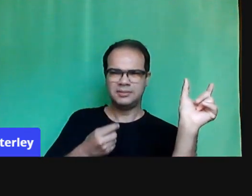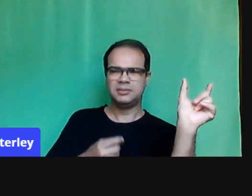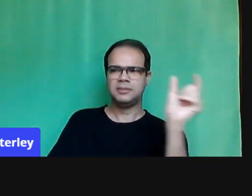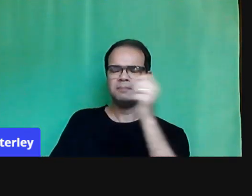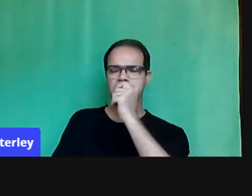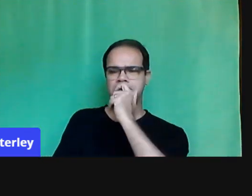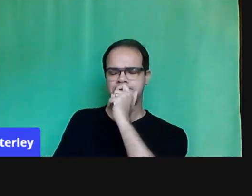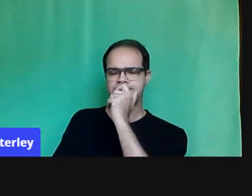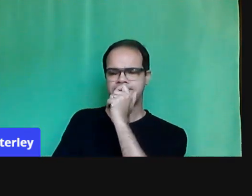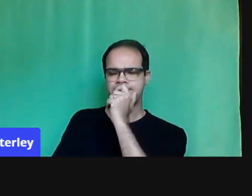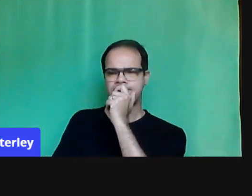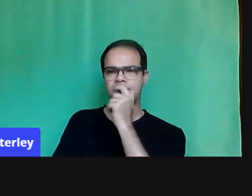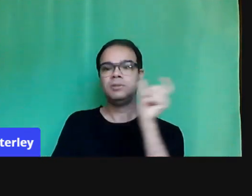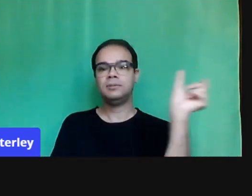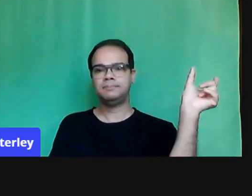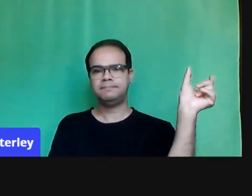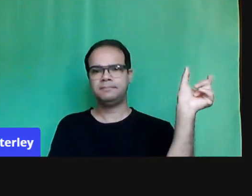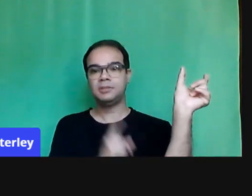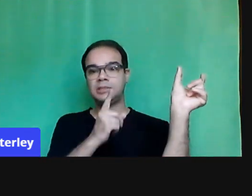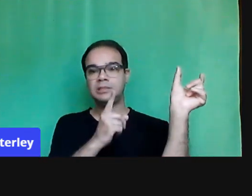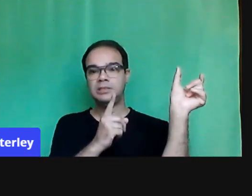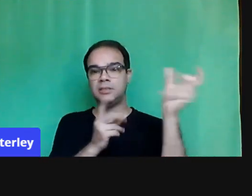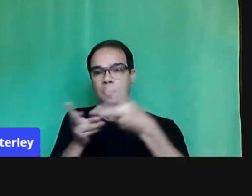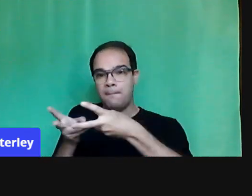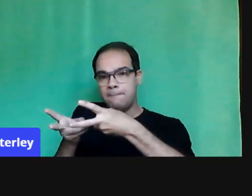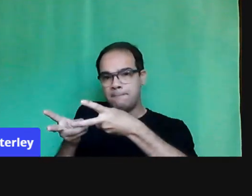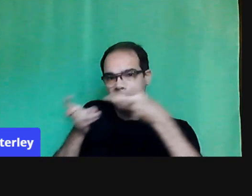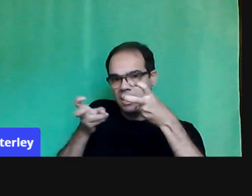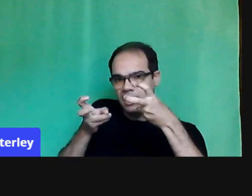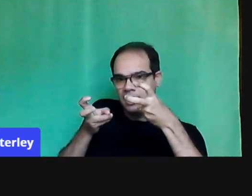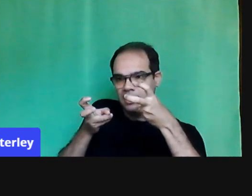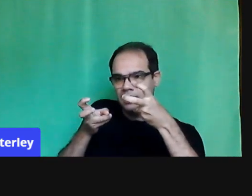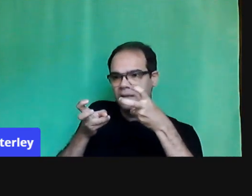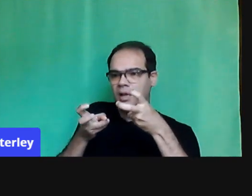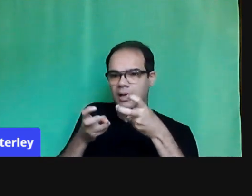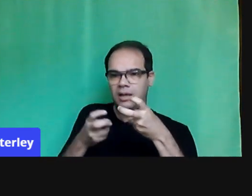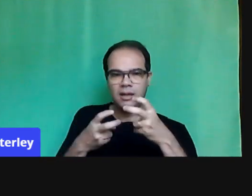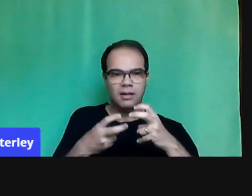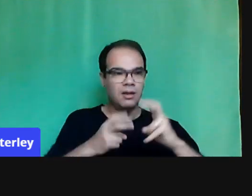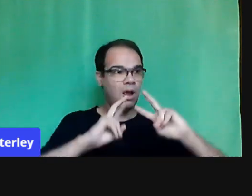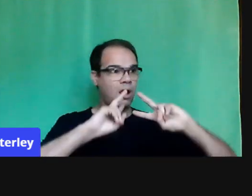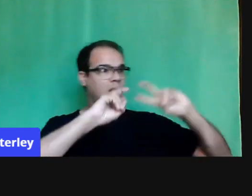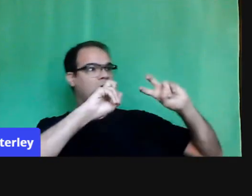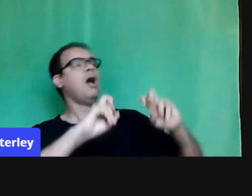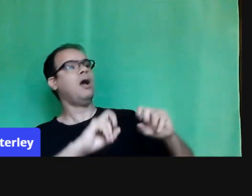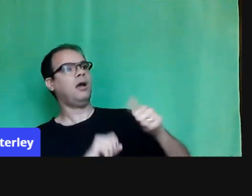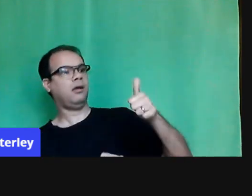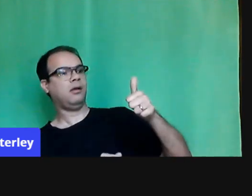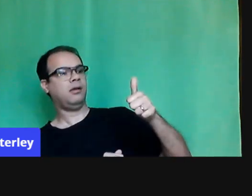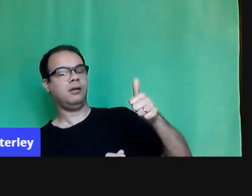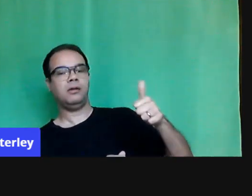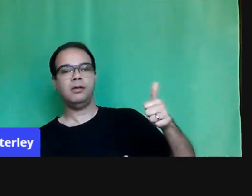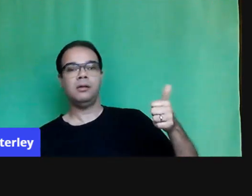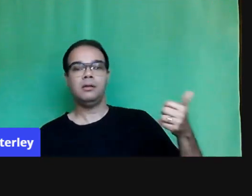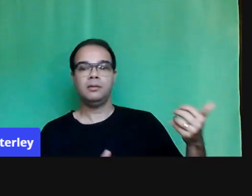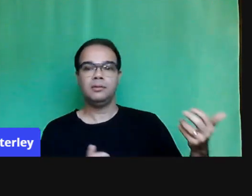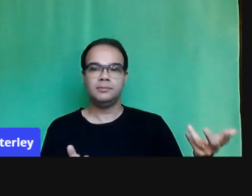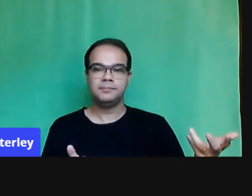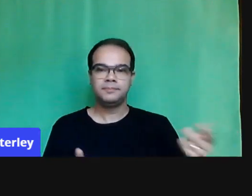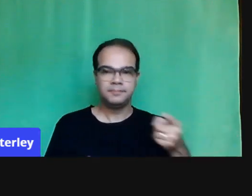matematicamente, quando eu, meu desejo, né? Quando eu trabalho em sala de aula, é que o meu aluno